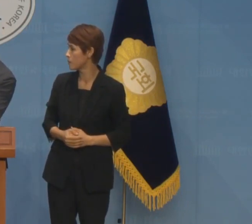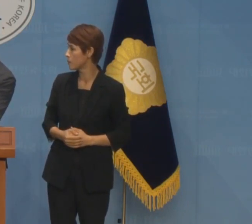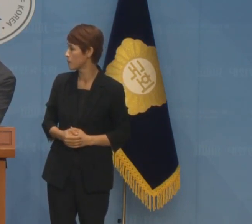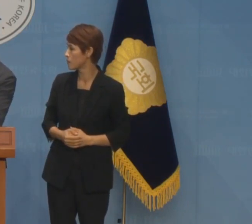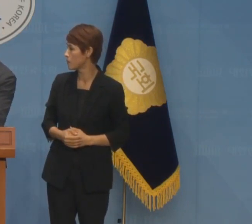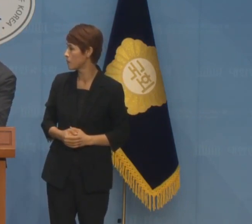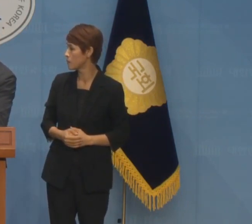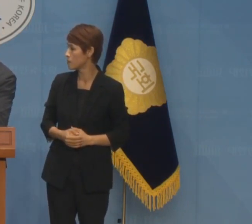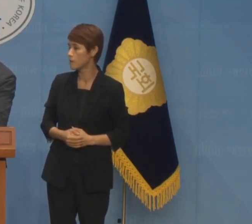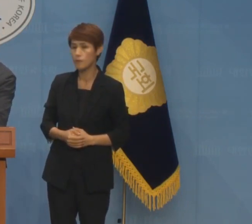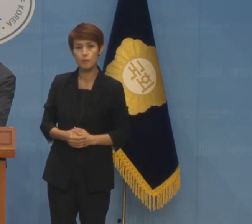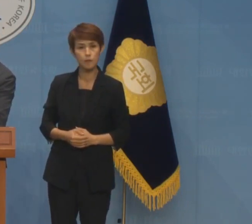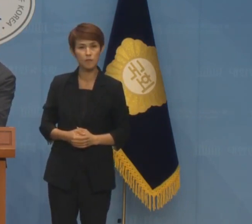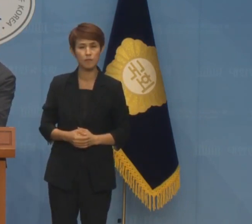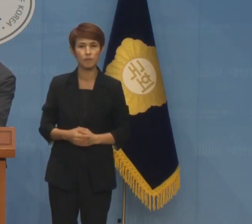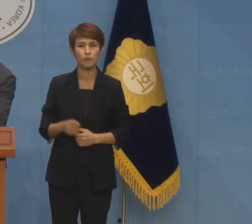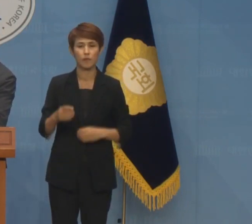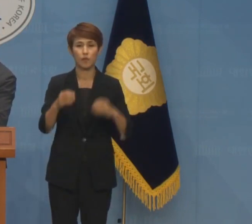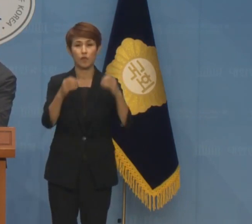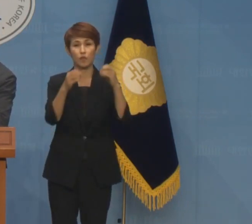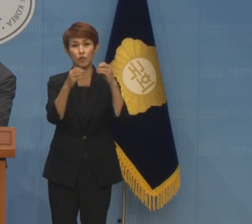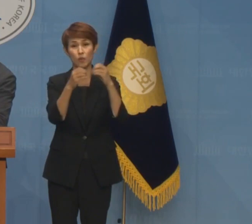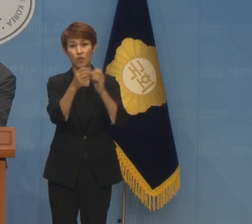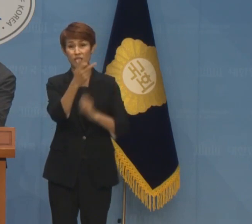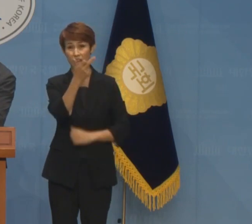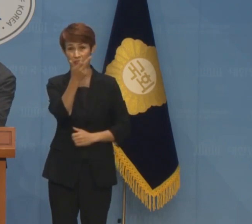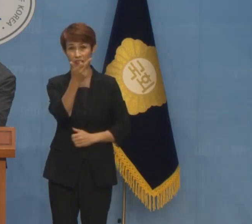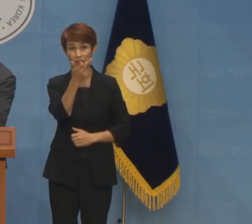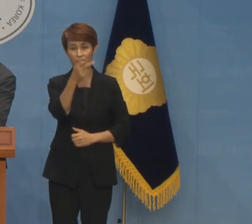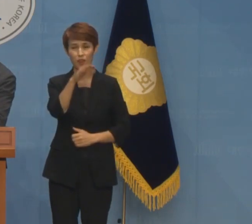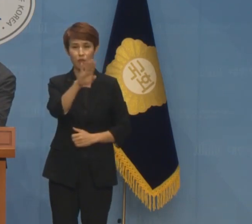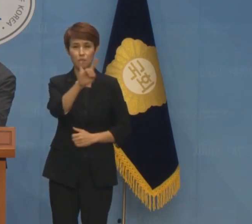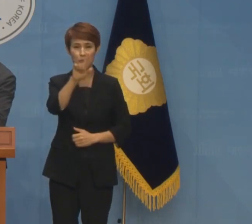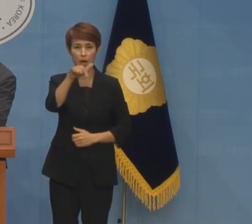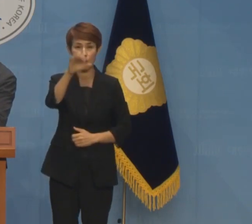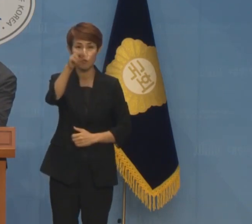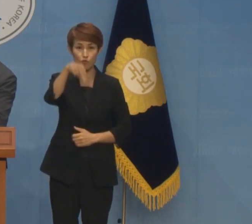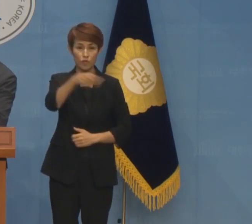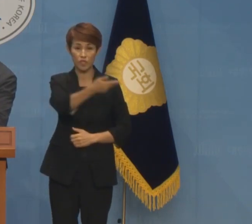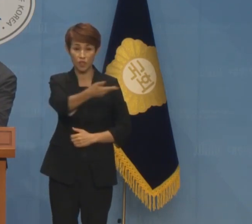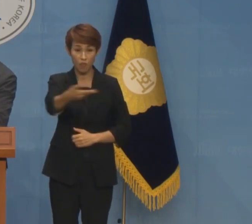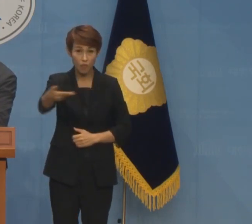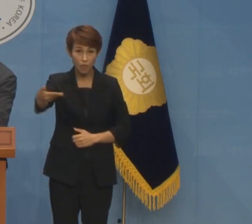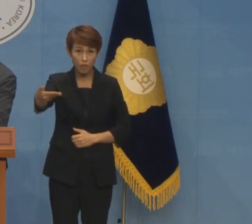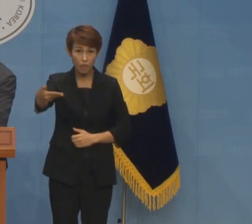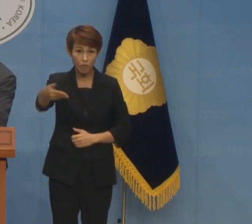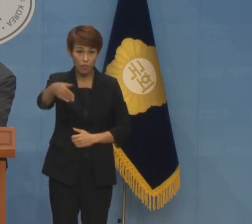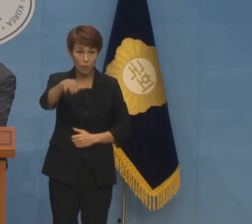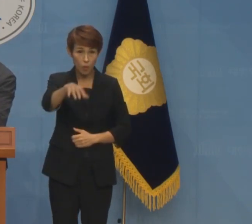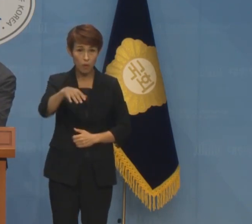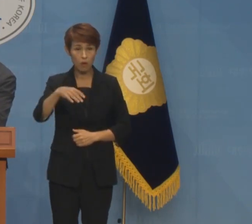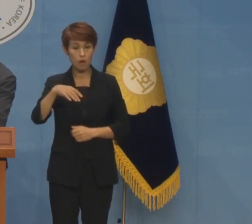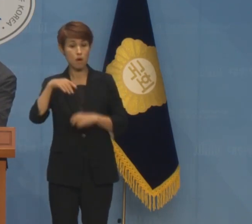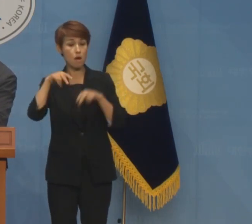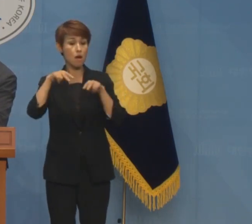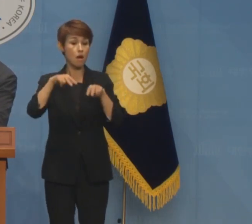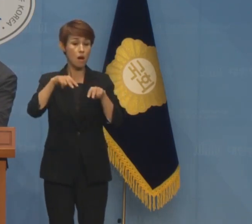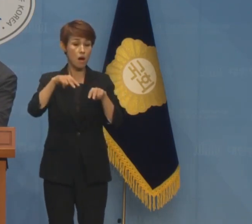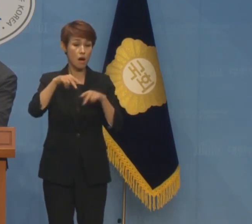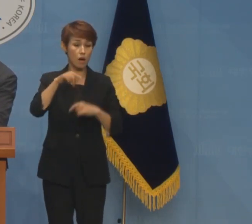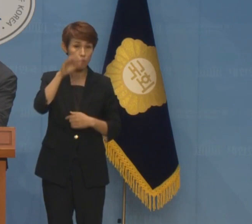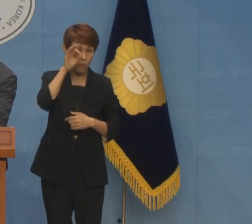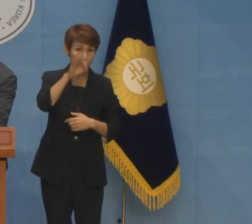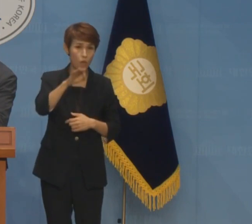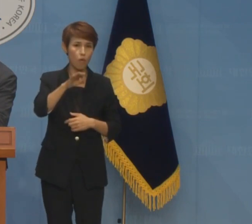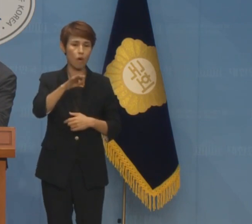우리 논산의 대교천 주변 일대가 위에서 보면 아예 그냥 강으로